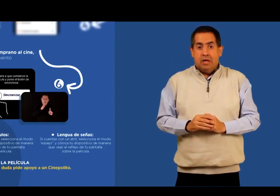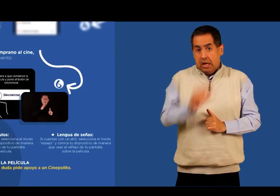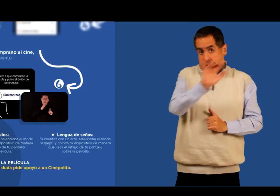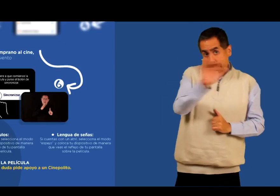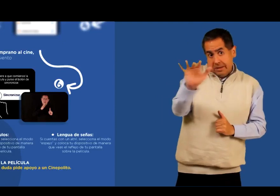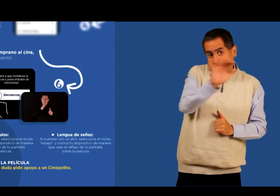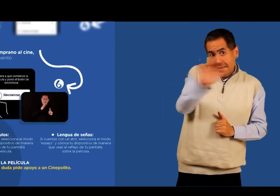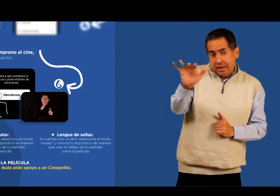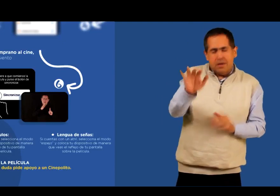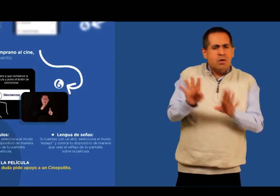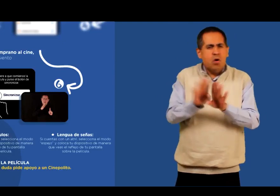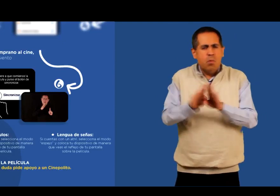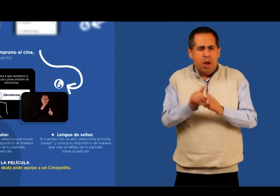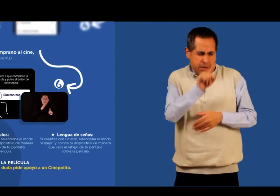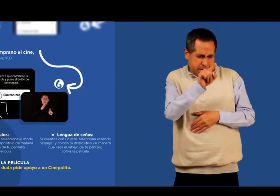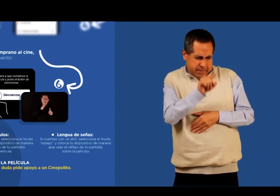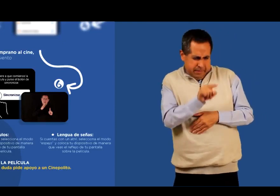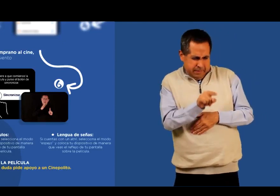Ingresa a y cuando cuando de